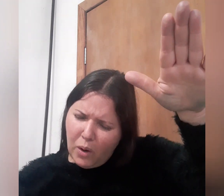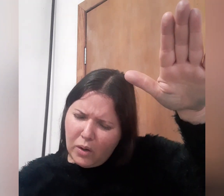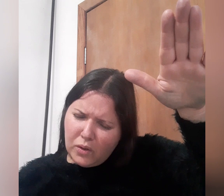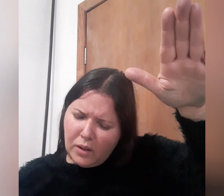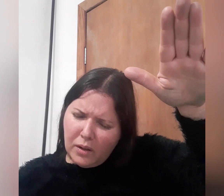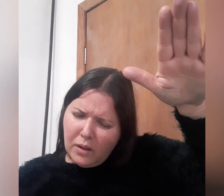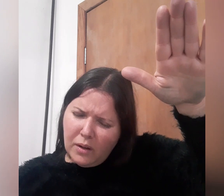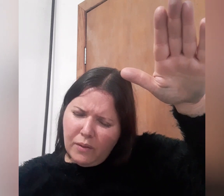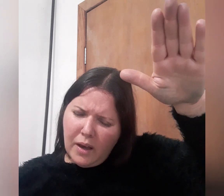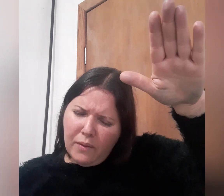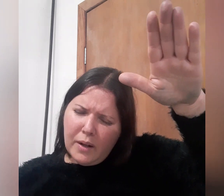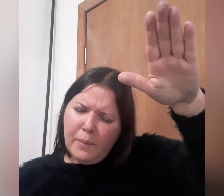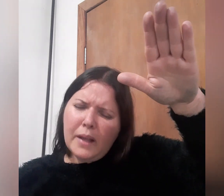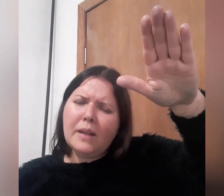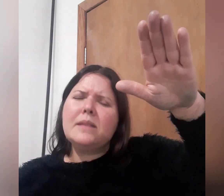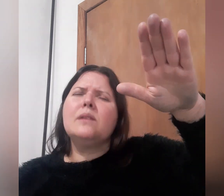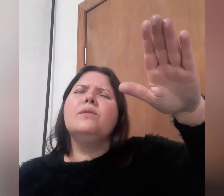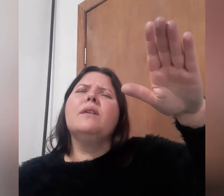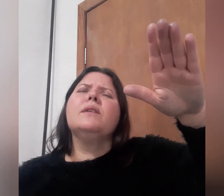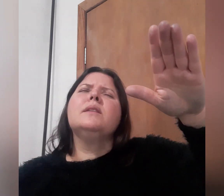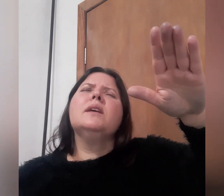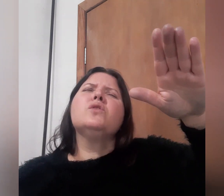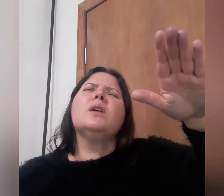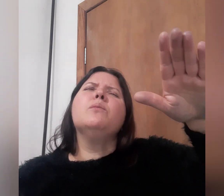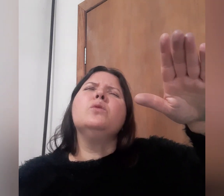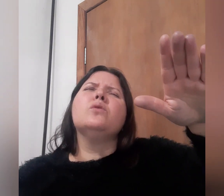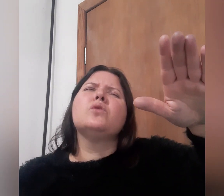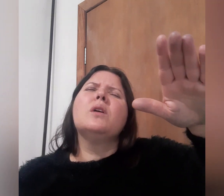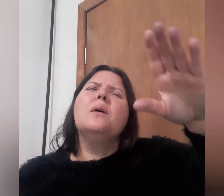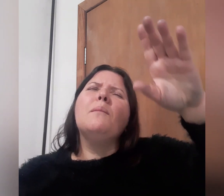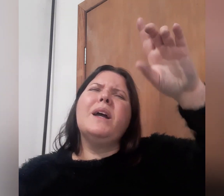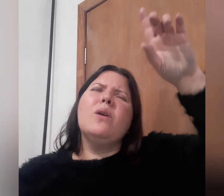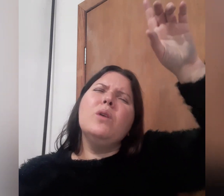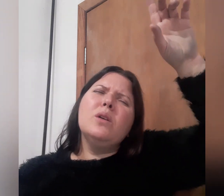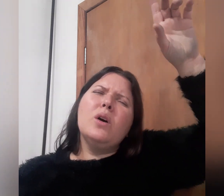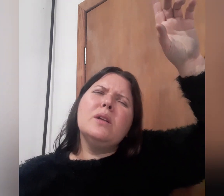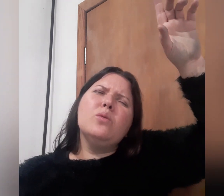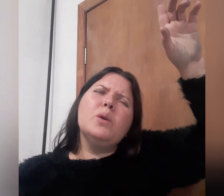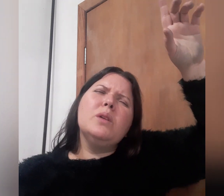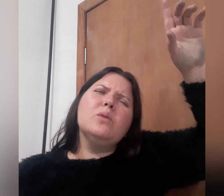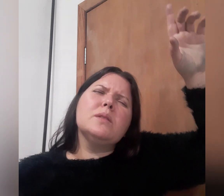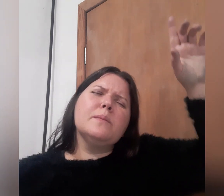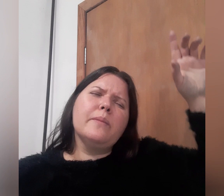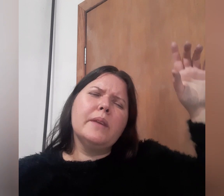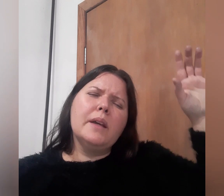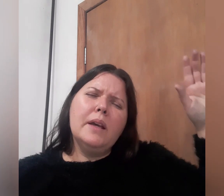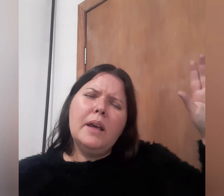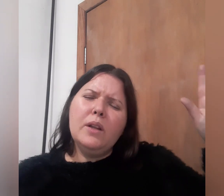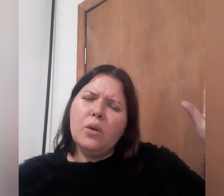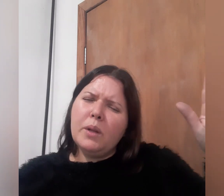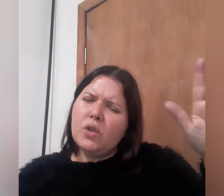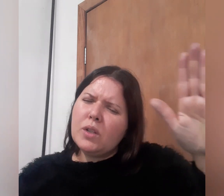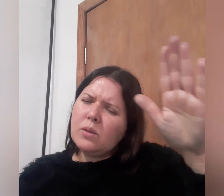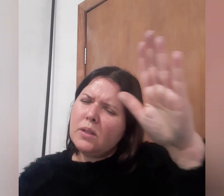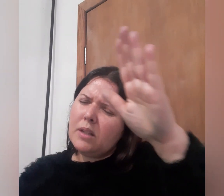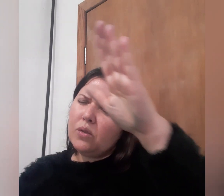ordem, vai haver libertação, vai haver testemunhos para a honra e glória do meu Deus. Em nome de Jesus, sejam